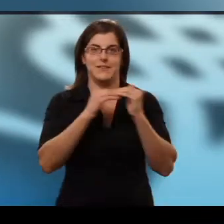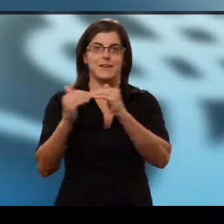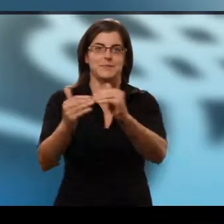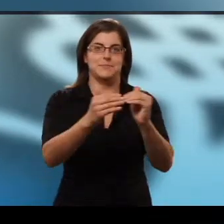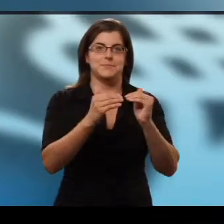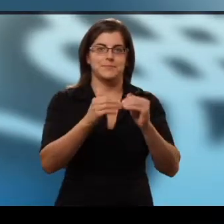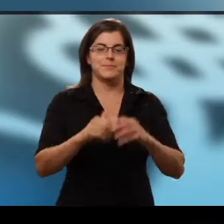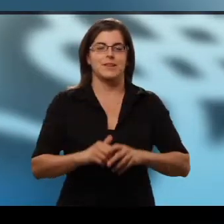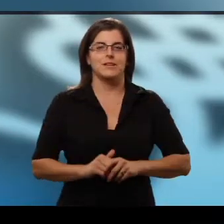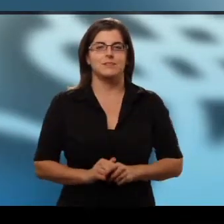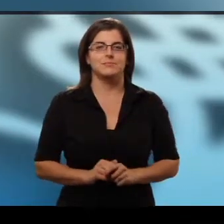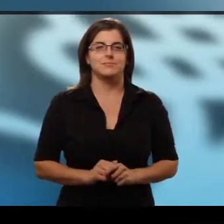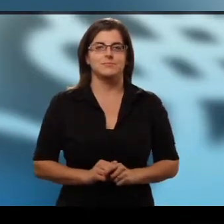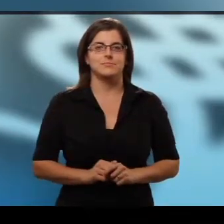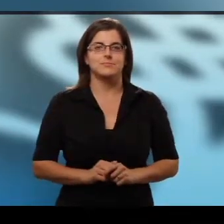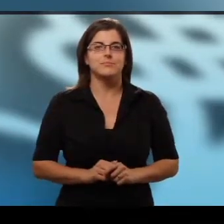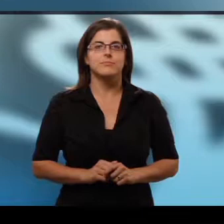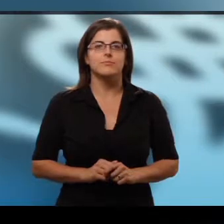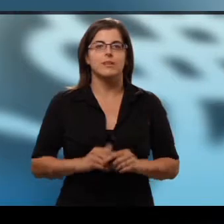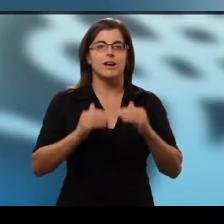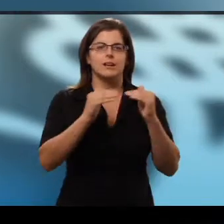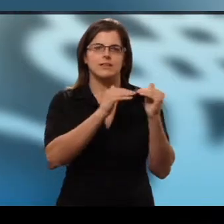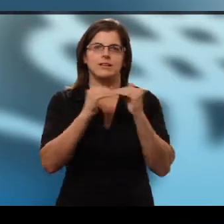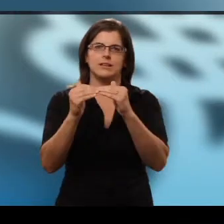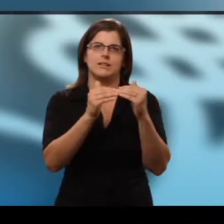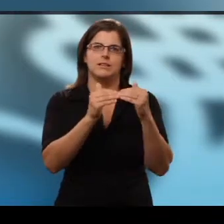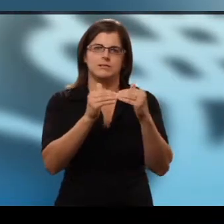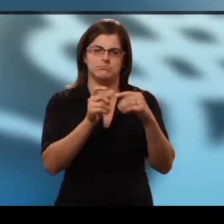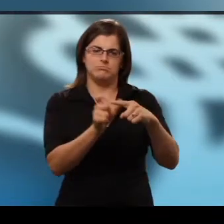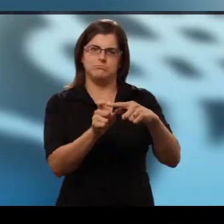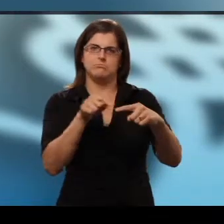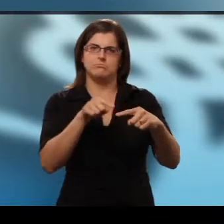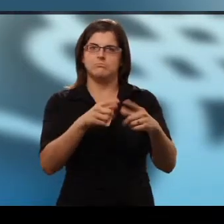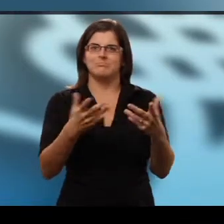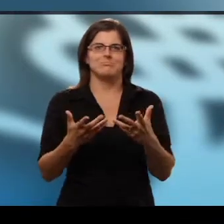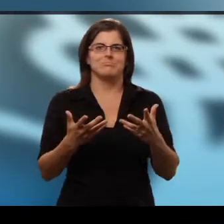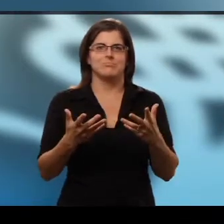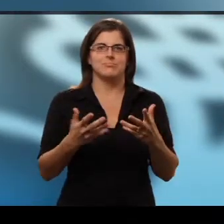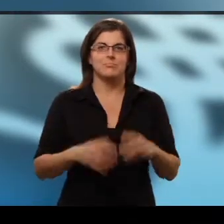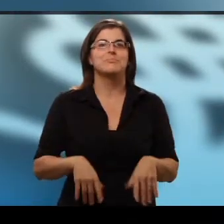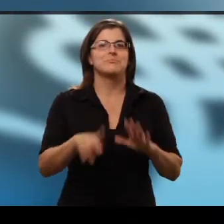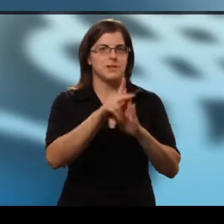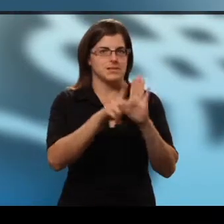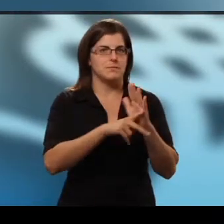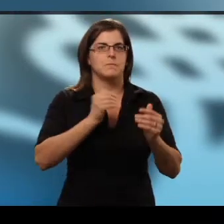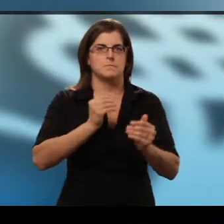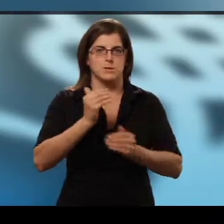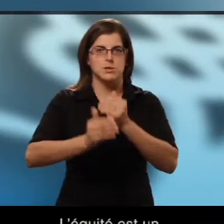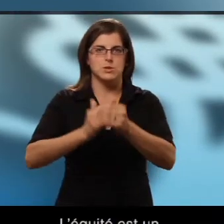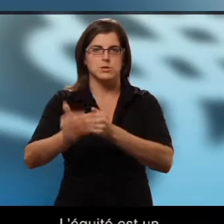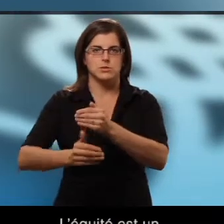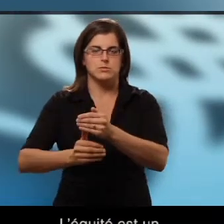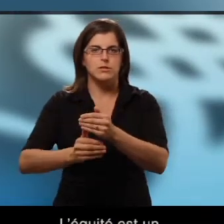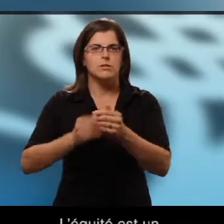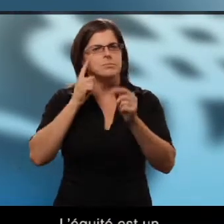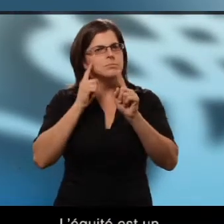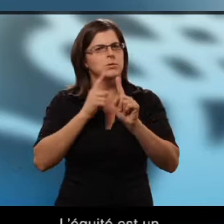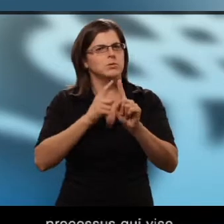L'équité L'équité est un principe et un